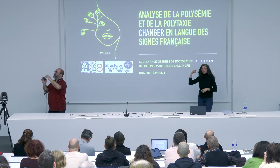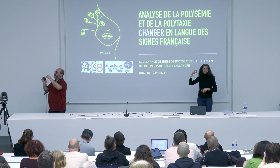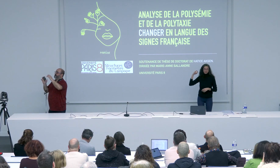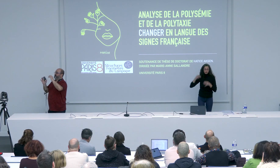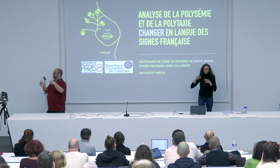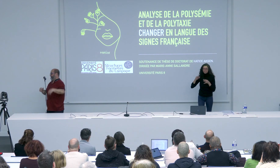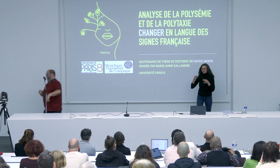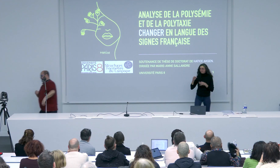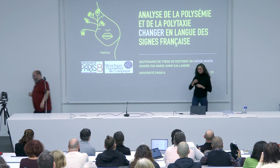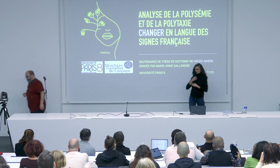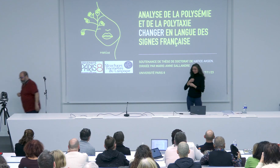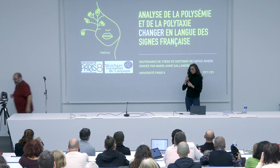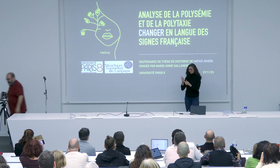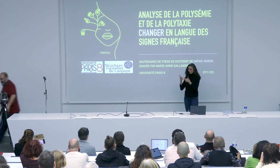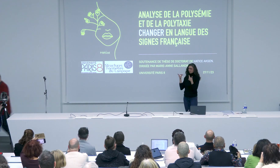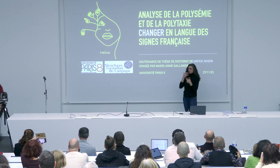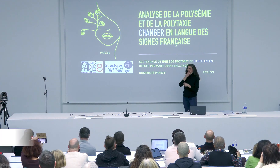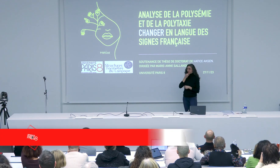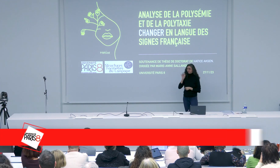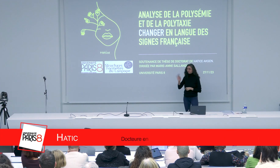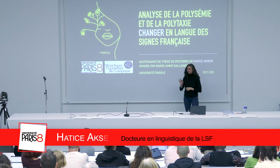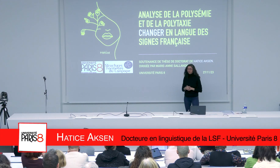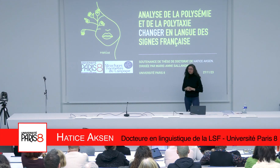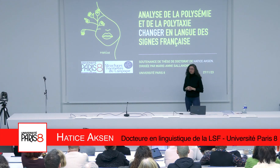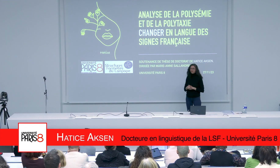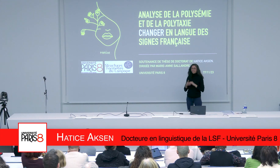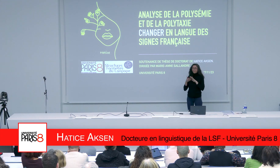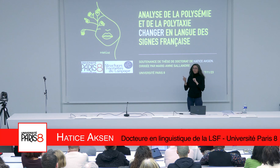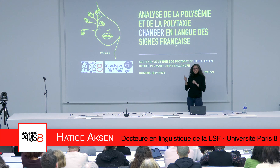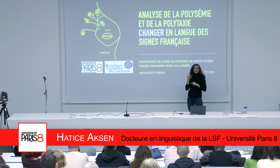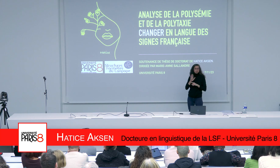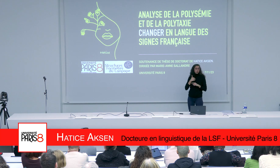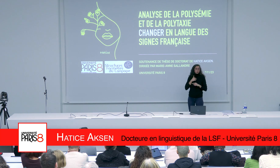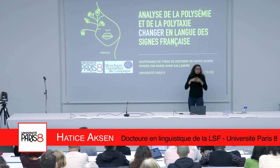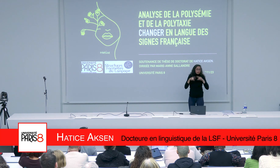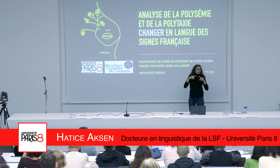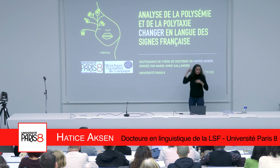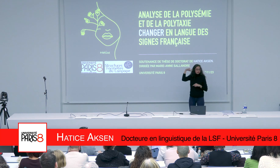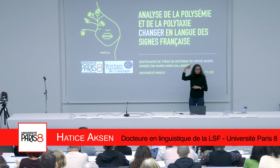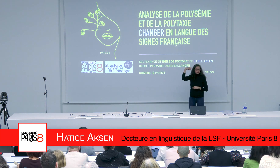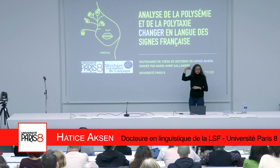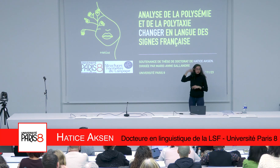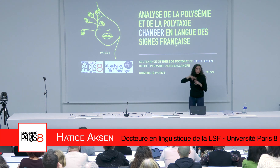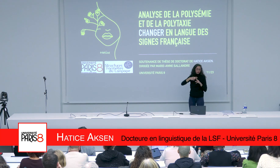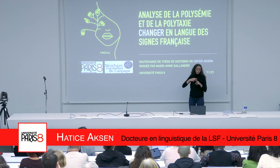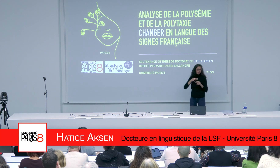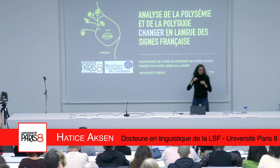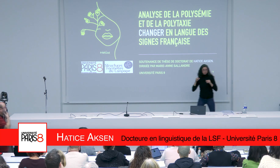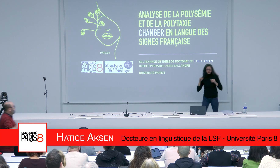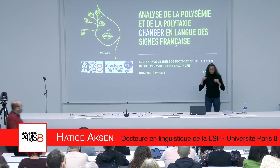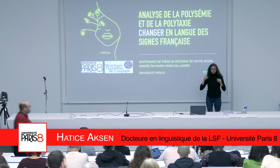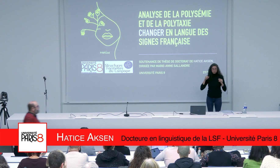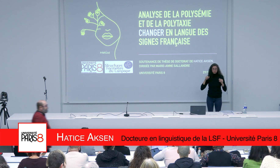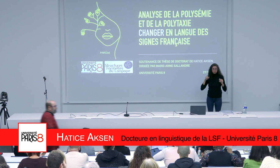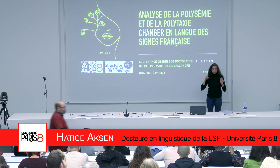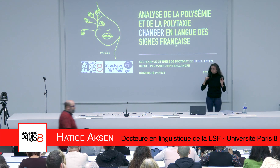Merci Madame la Présidente de ce jury de soutenance pour cette belle introduction. Je me présente, voici mon